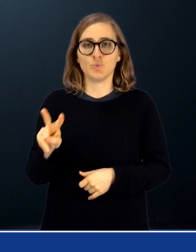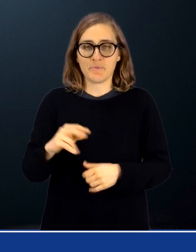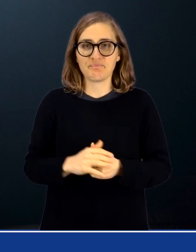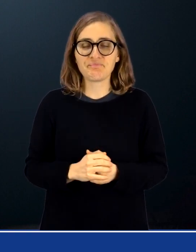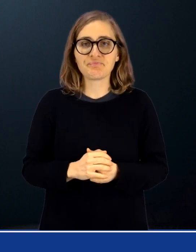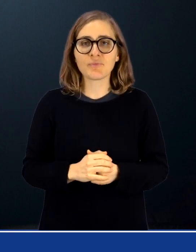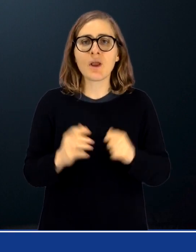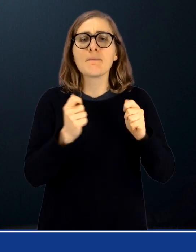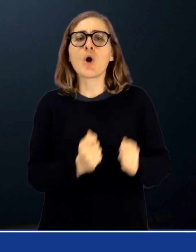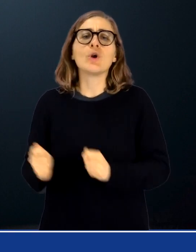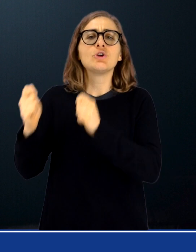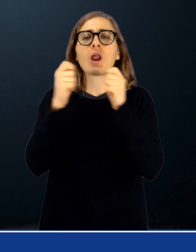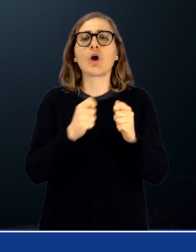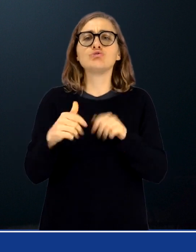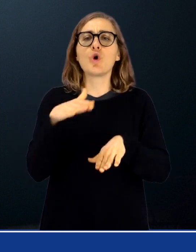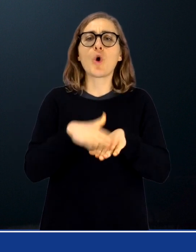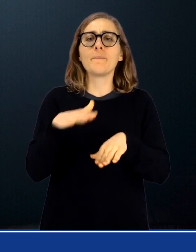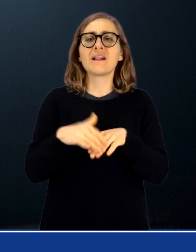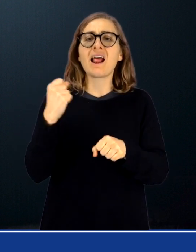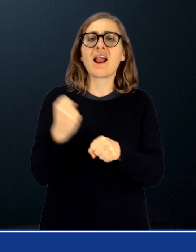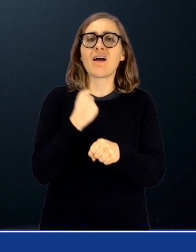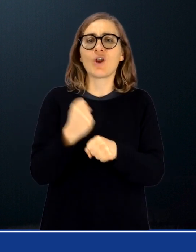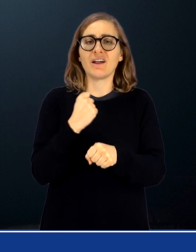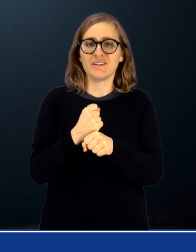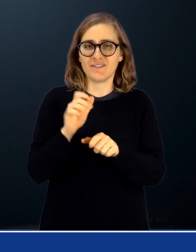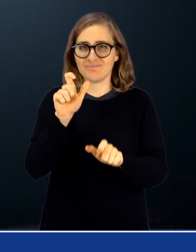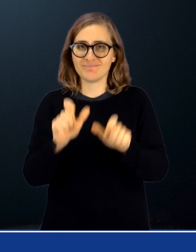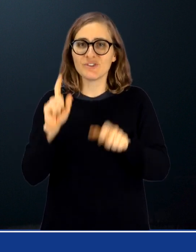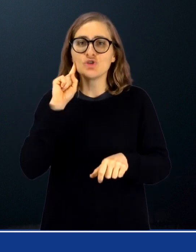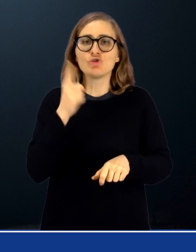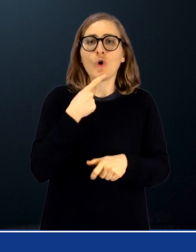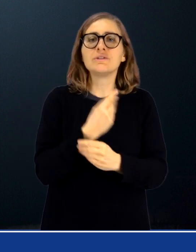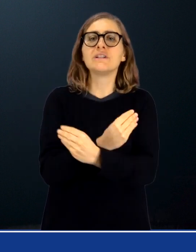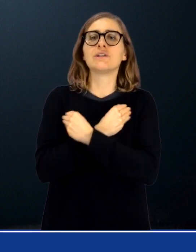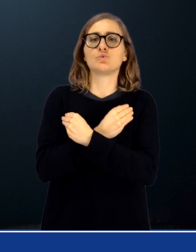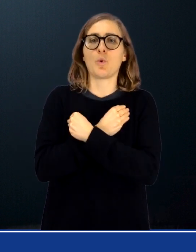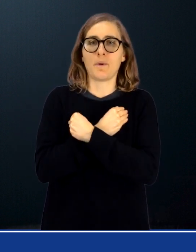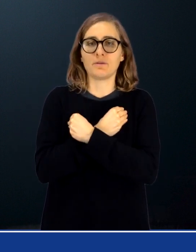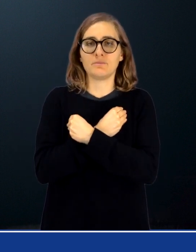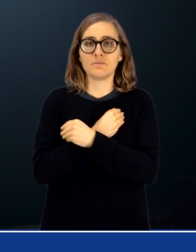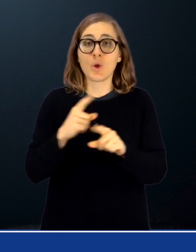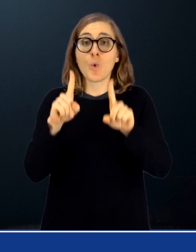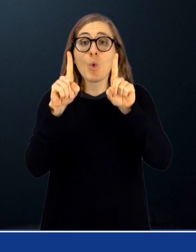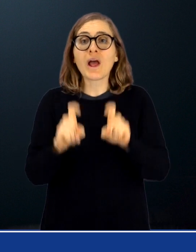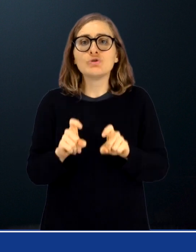Monitoraggio competenze lavorative sordi disoccupati, compilazione questionario